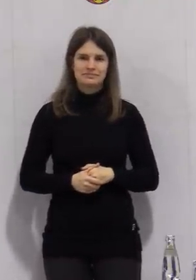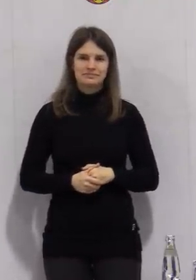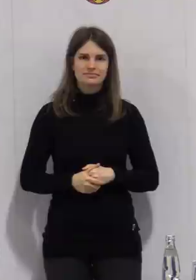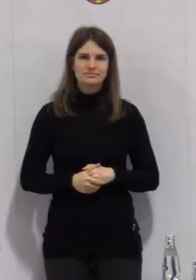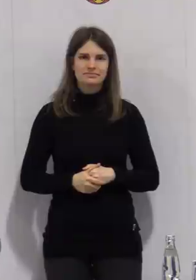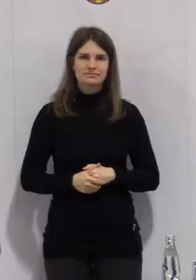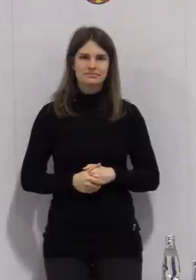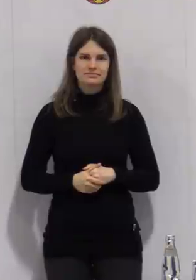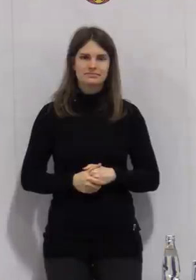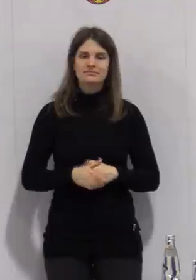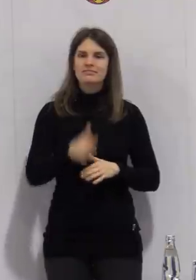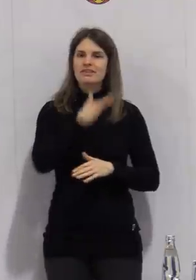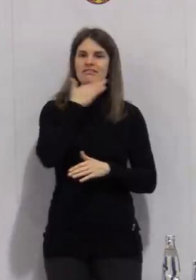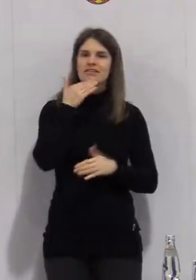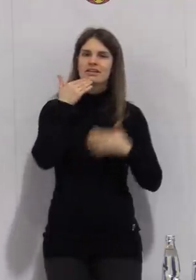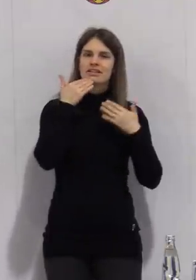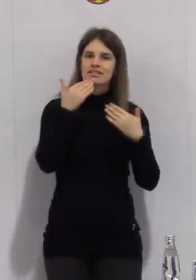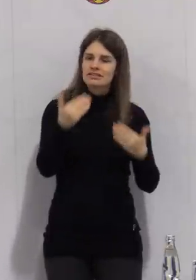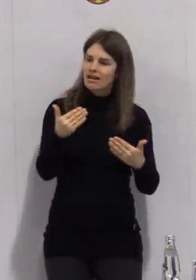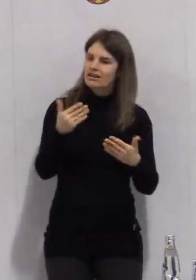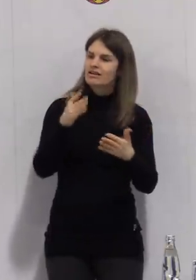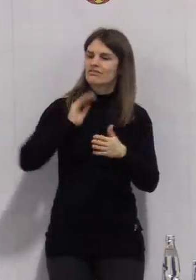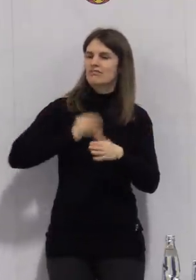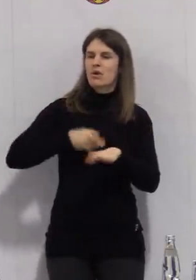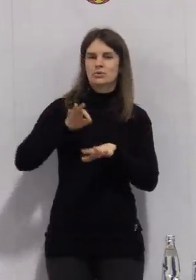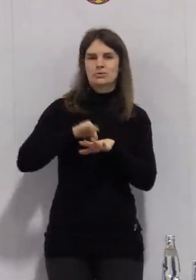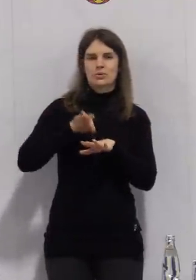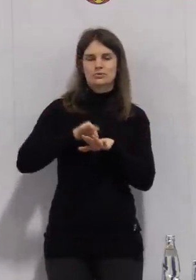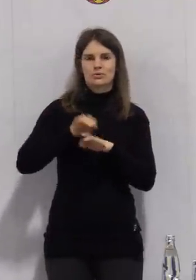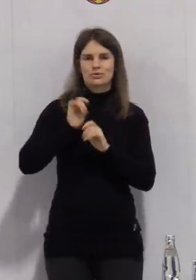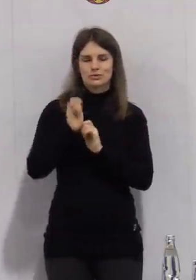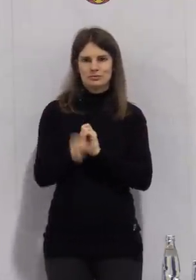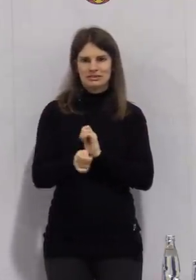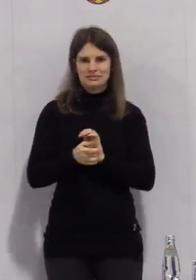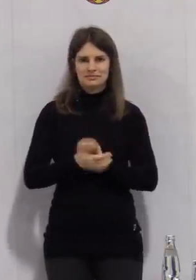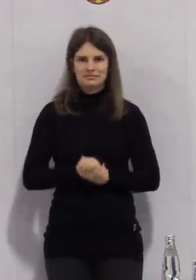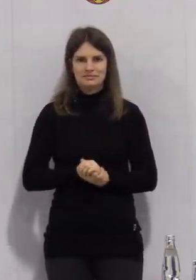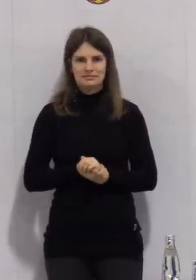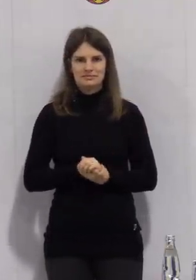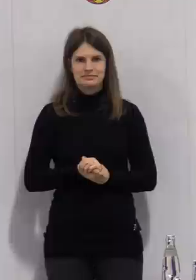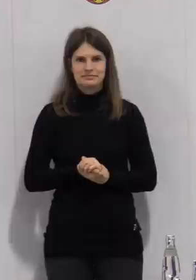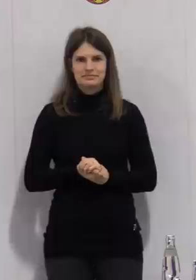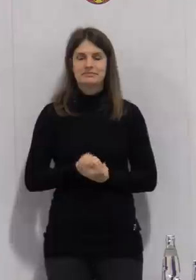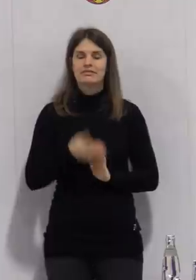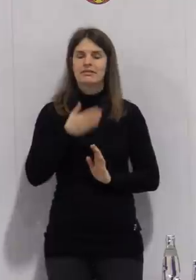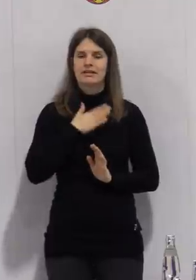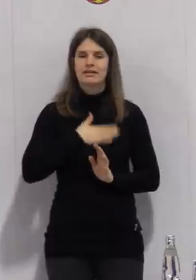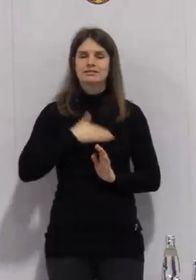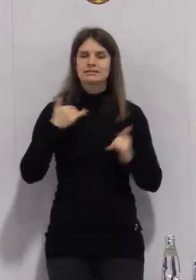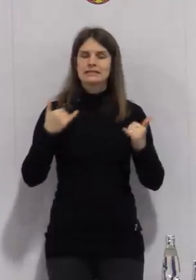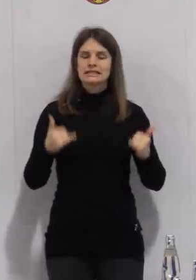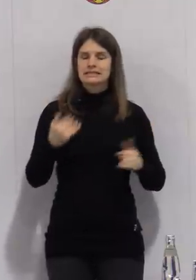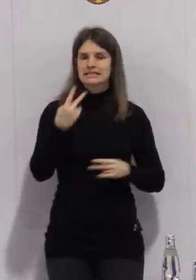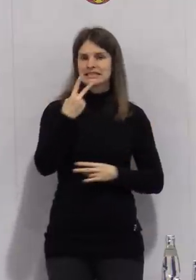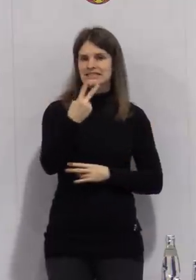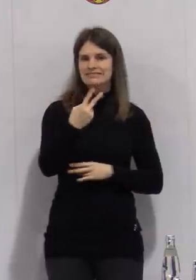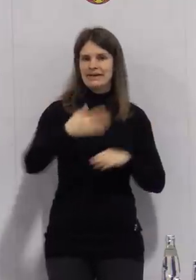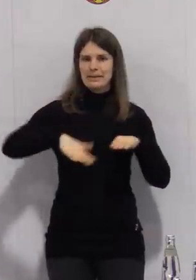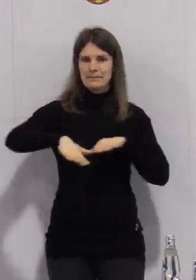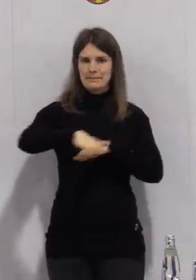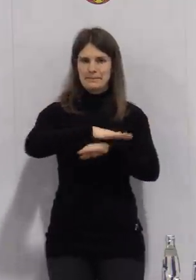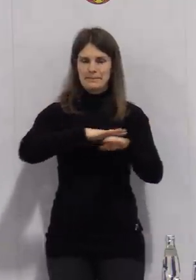Vielen Dank, Frau Dr. Schmidt. Ich möchte jetzt vertieft auf zwei Bereiche eingehen. Das eine ist der